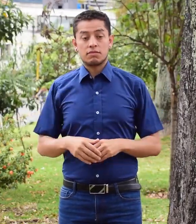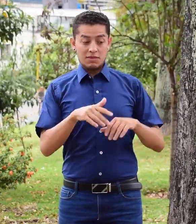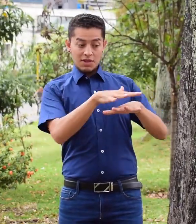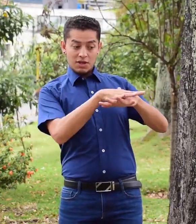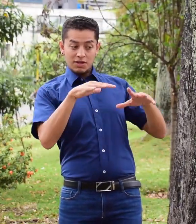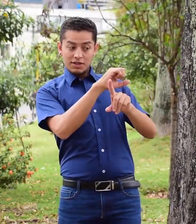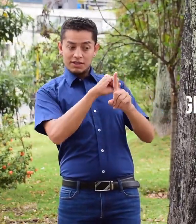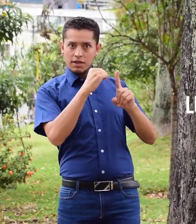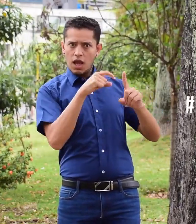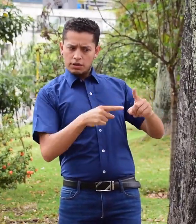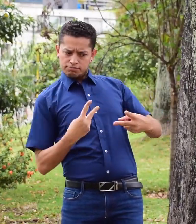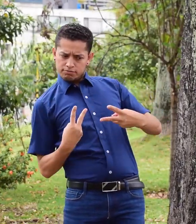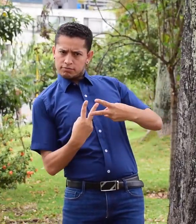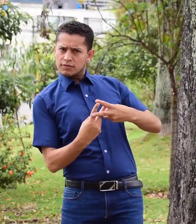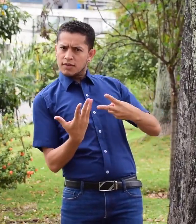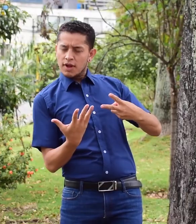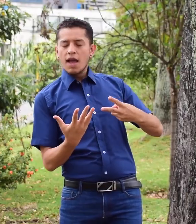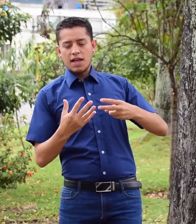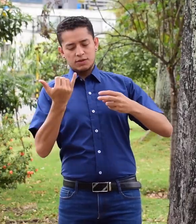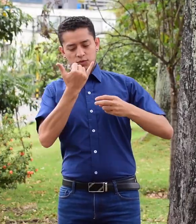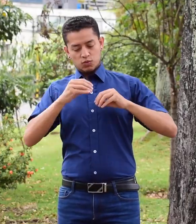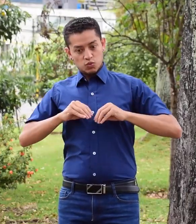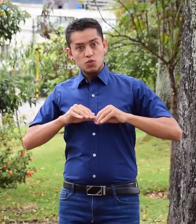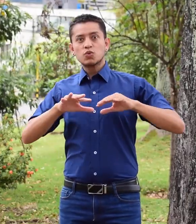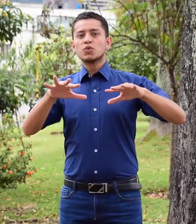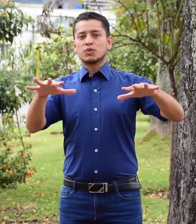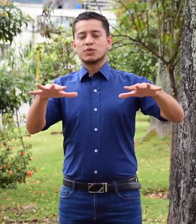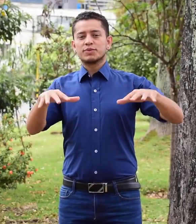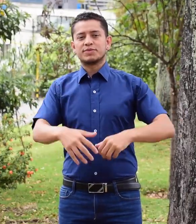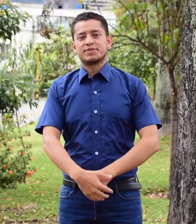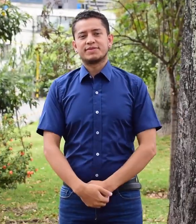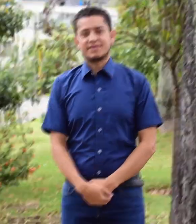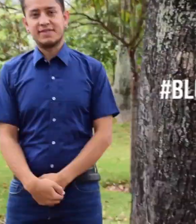Y en redes sociales, usemos el siguiente hashtag. Hashtag Blue Light.